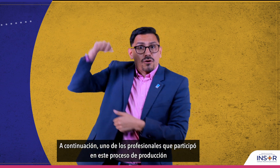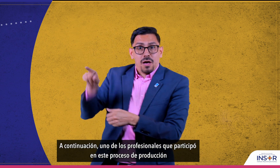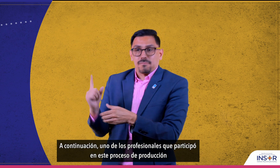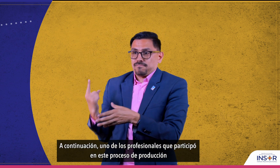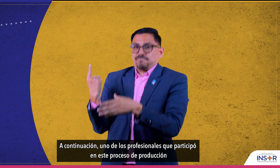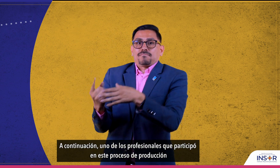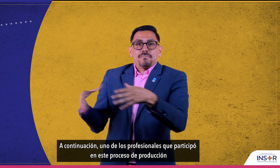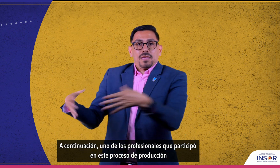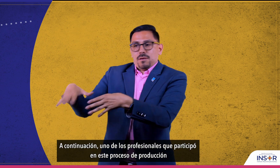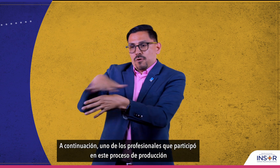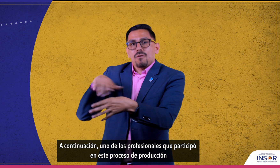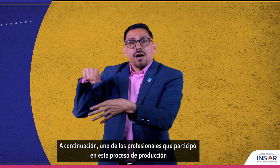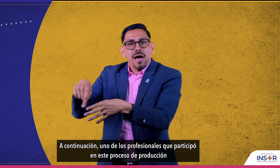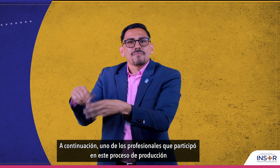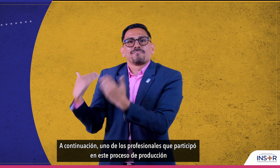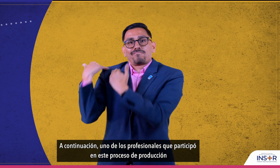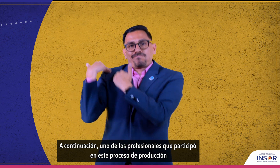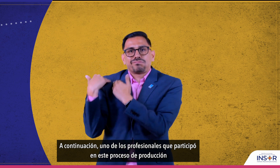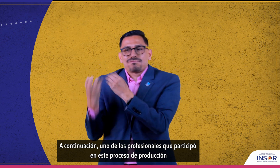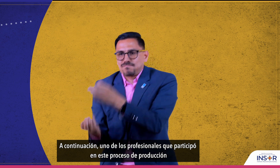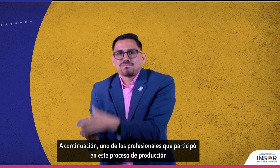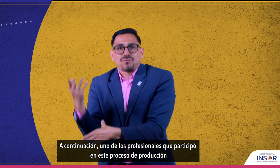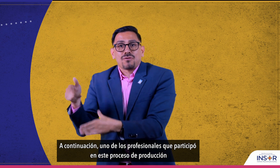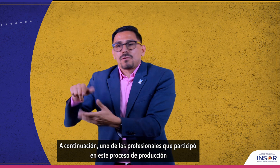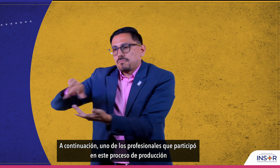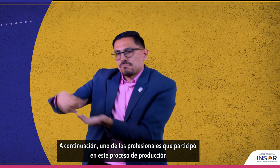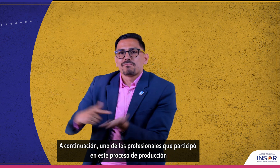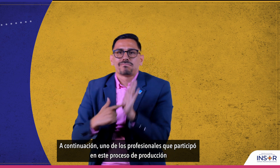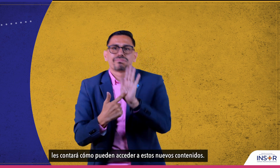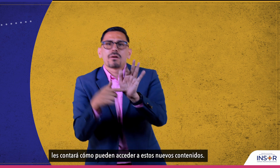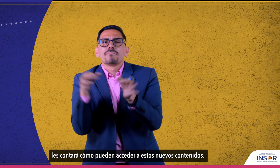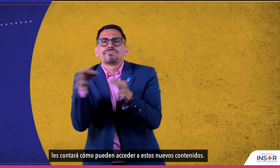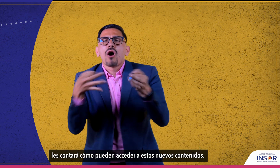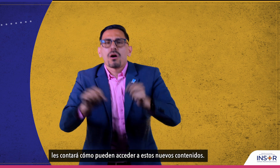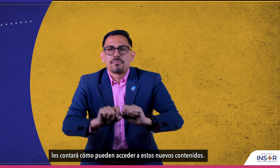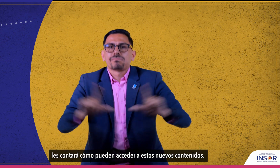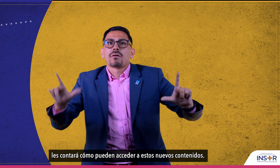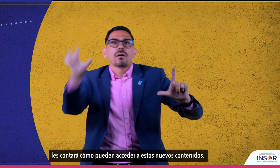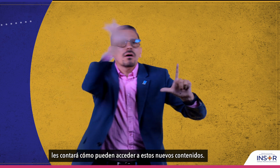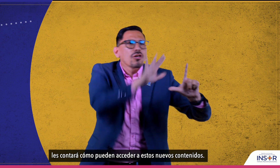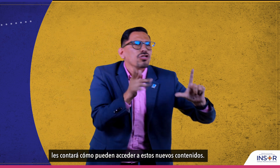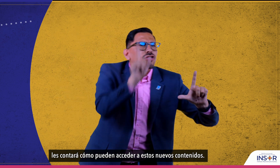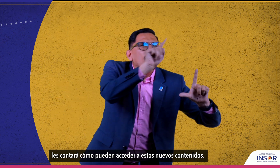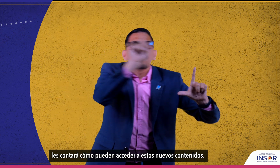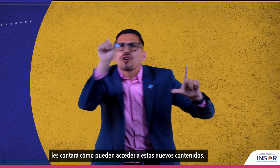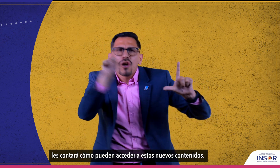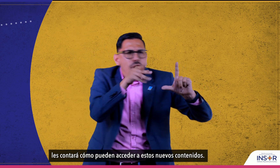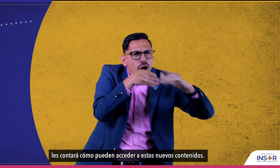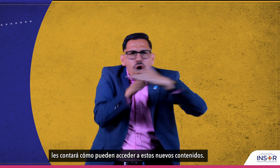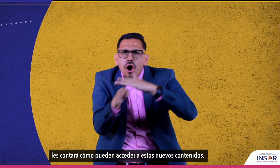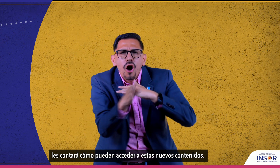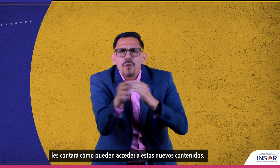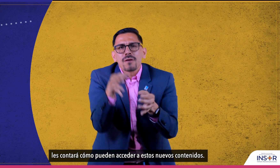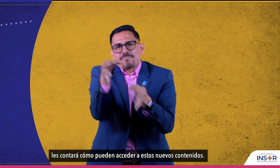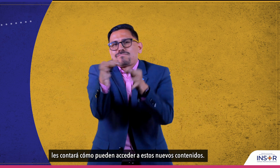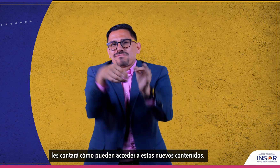profesionales que participó en este proceso de producción les contará cómo pueden acceder a estos nuevos